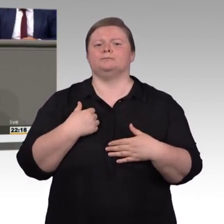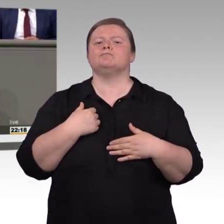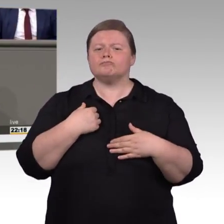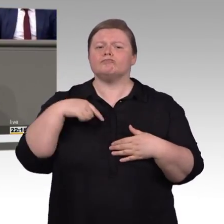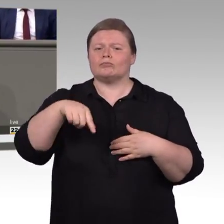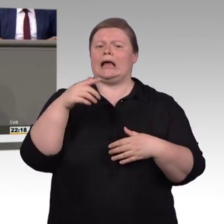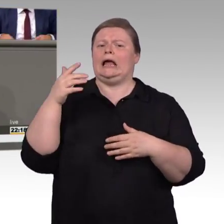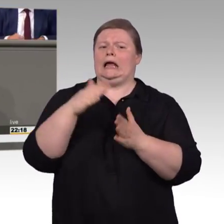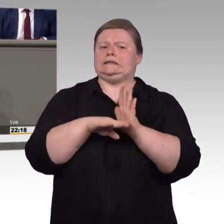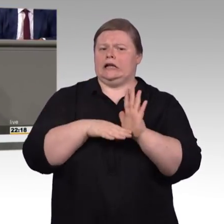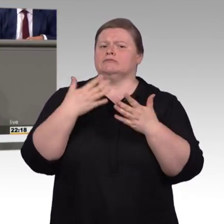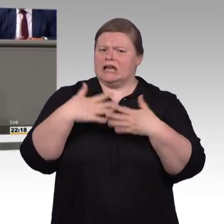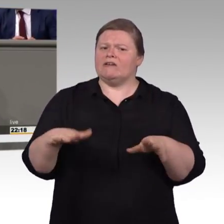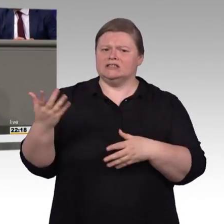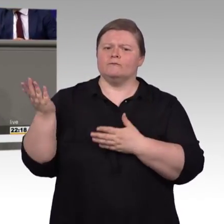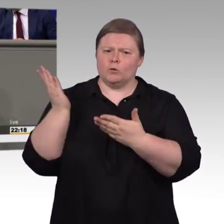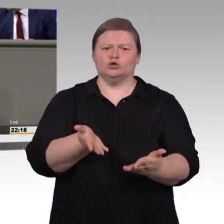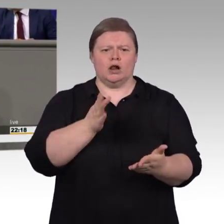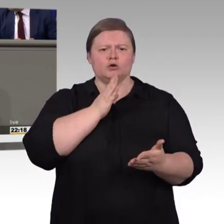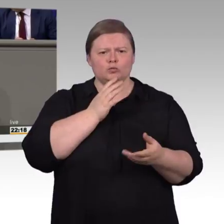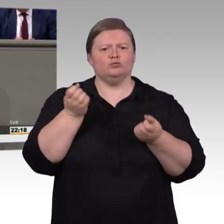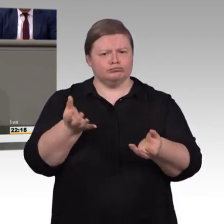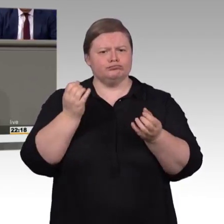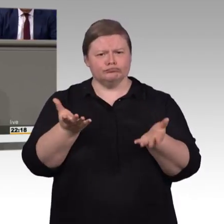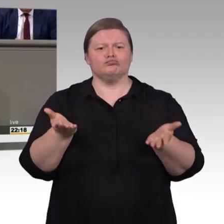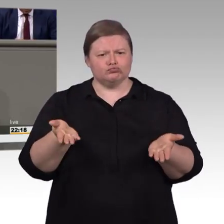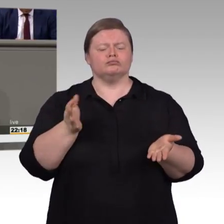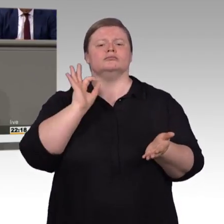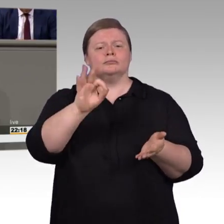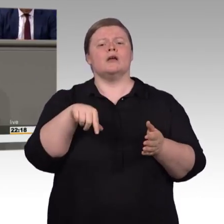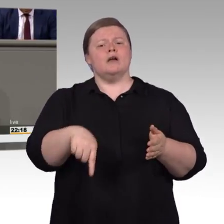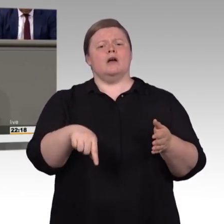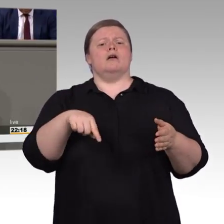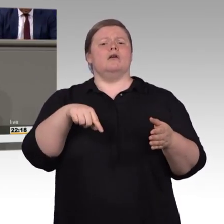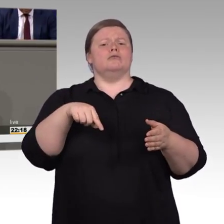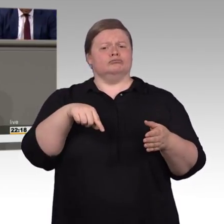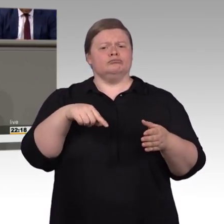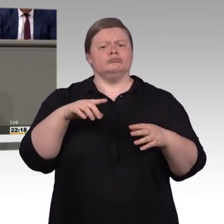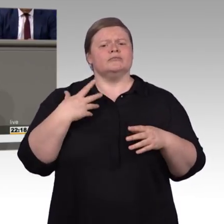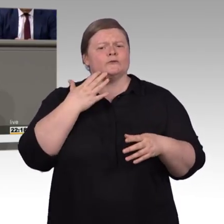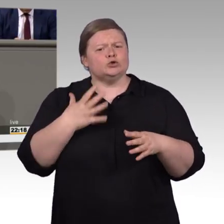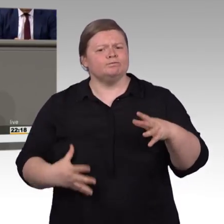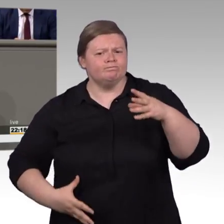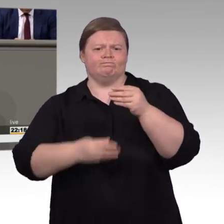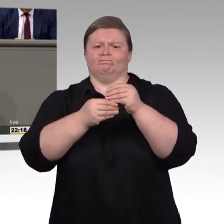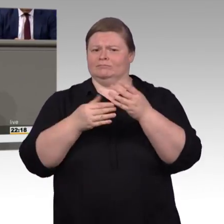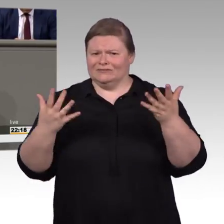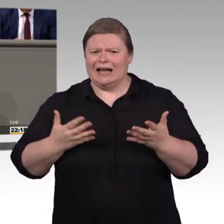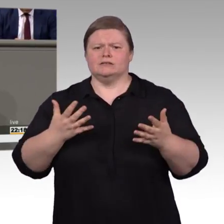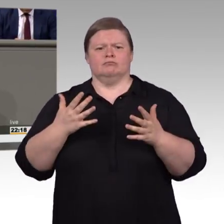Mein Kollege Bartko und die Staatssekretärin Griese haben inhaltlich das Gesetz schon weitestgehend vorgestellt. Ich möchte hier noch einige Sachen ergänzen. Im